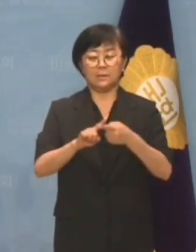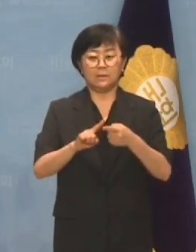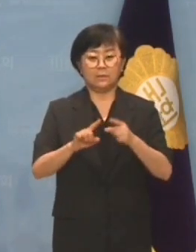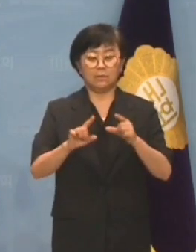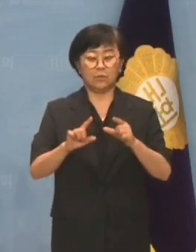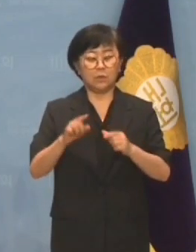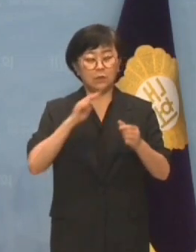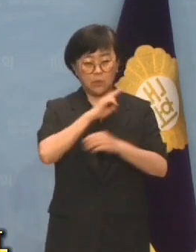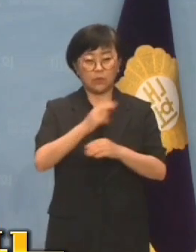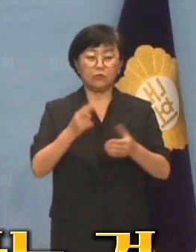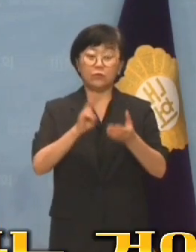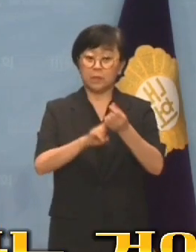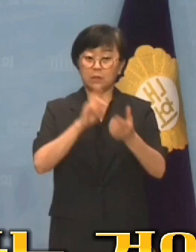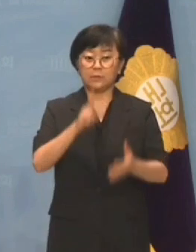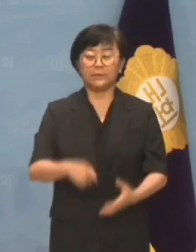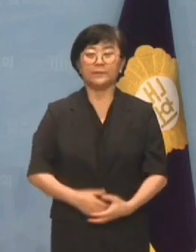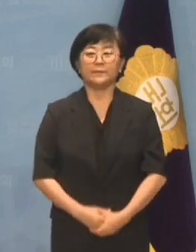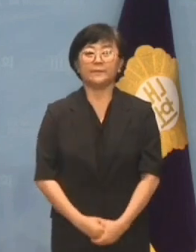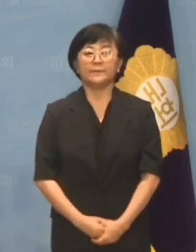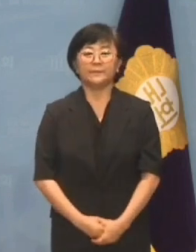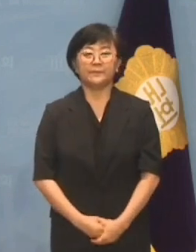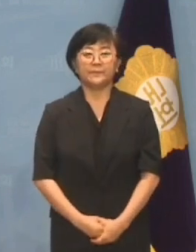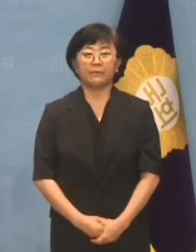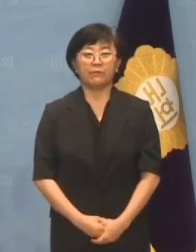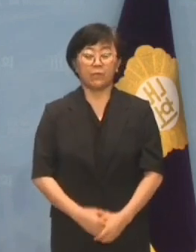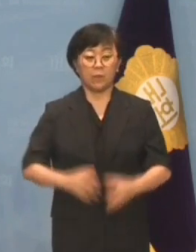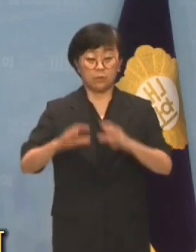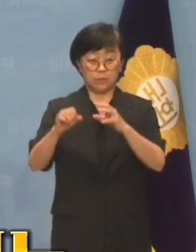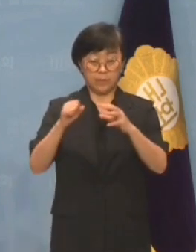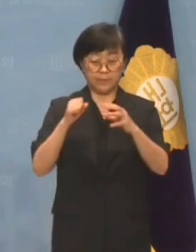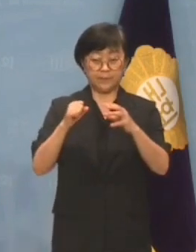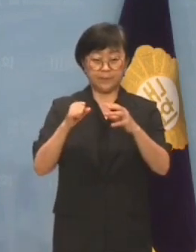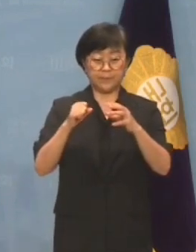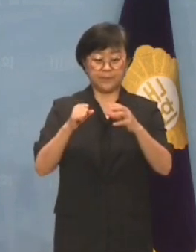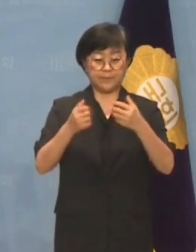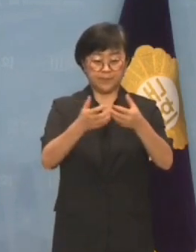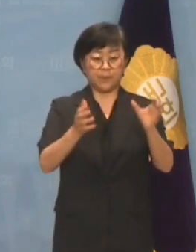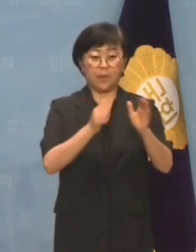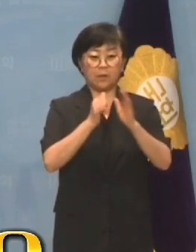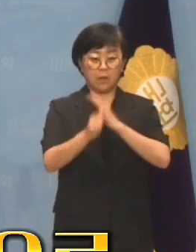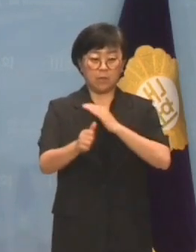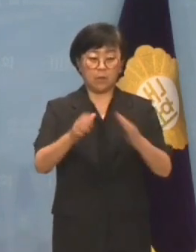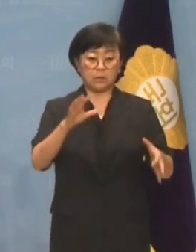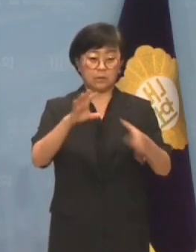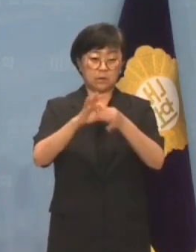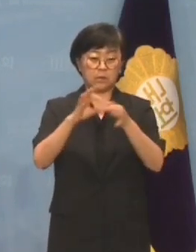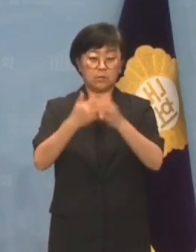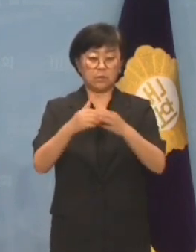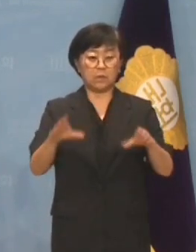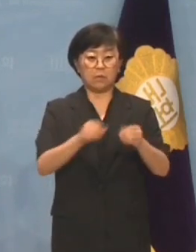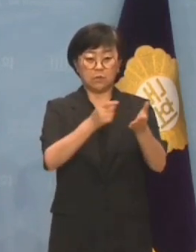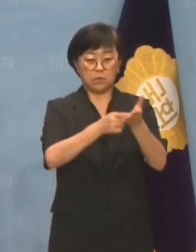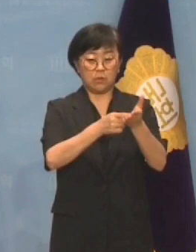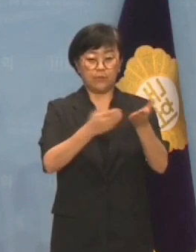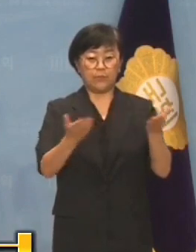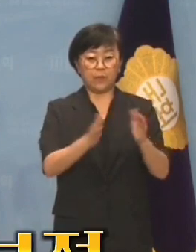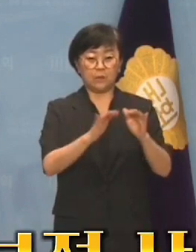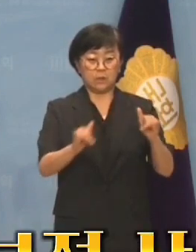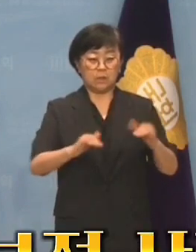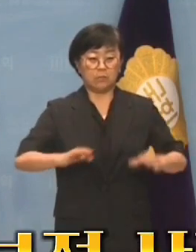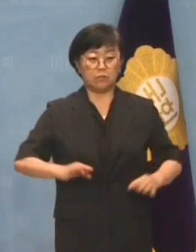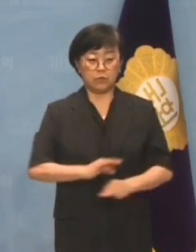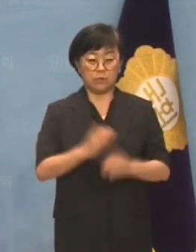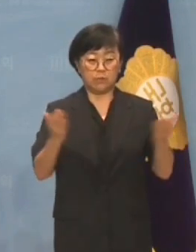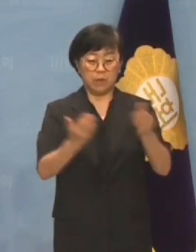아니면 의혹을 덮겠다는 것입니까? 국민의힘에는 당대표 직속으로 사무처 당직자의